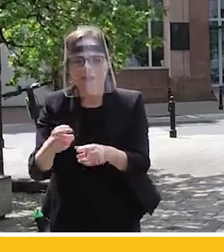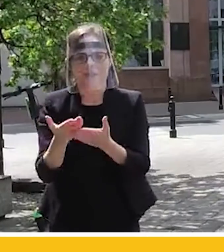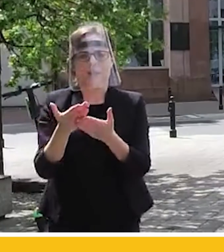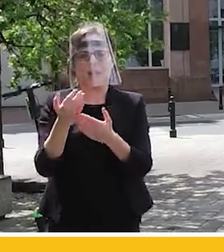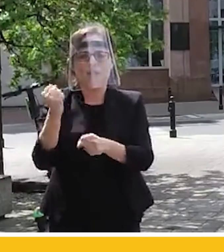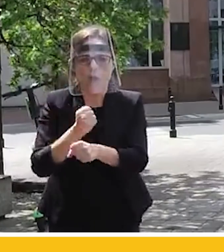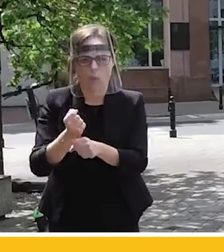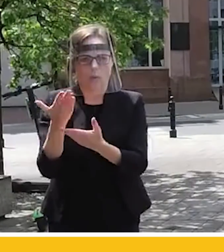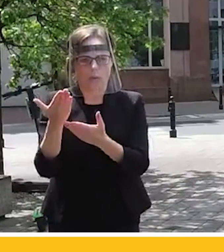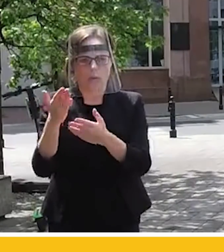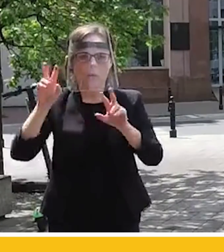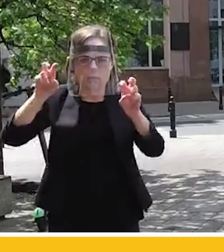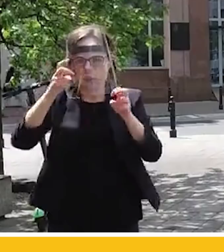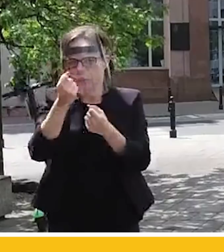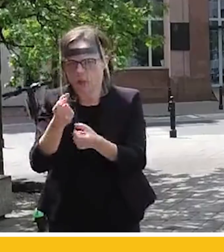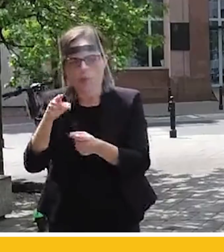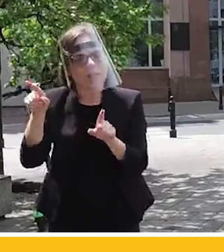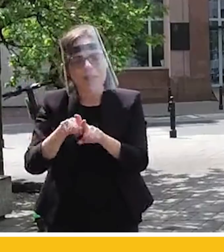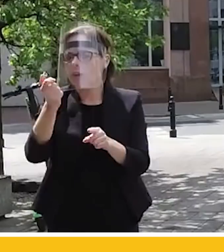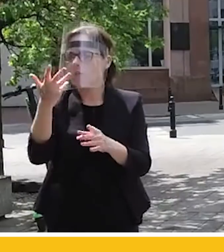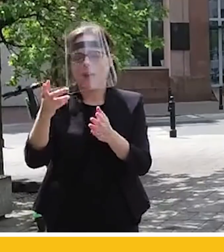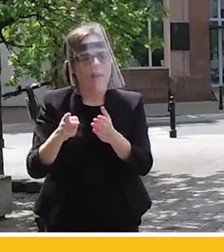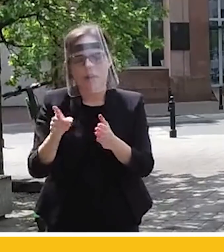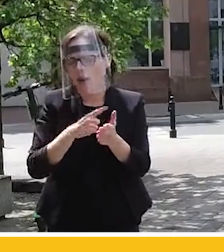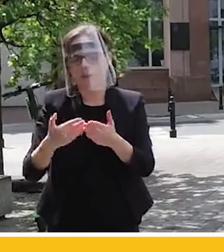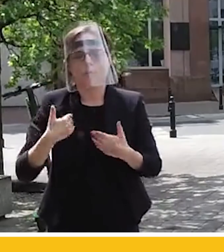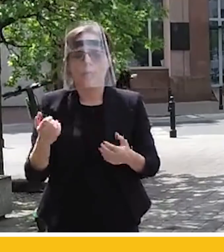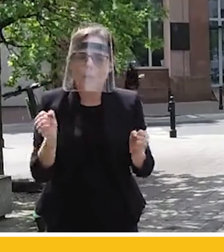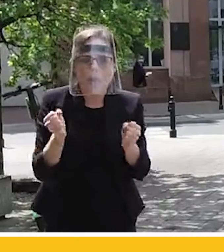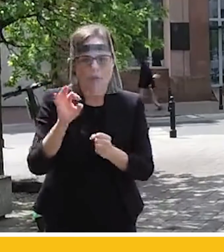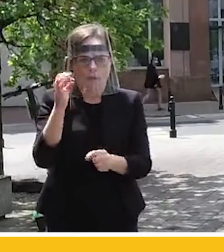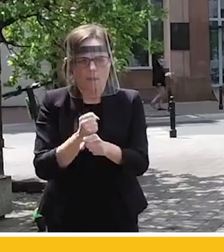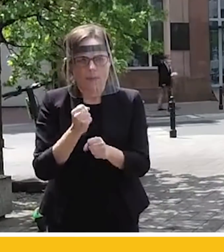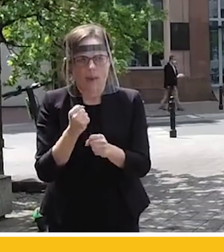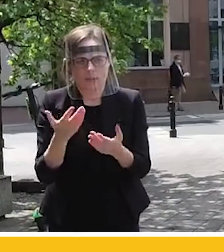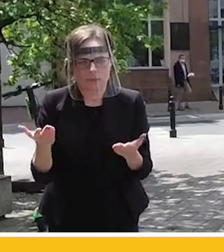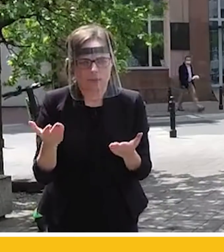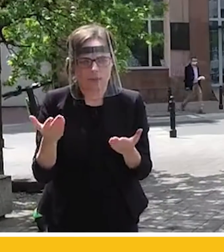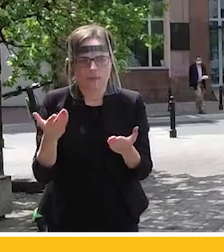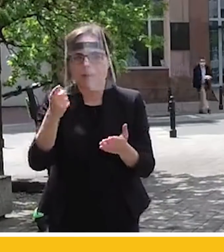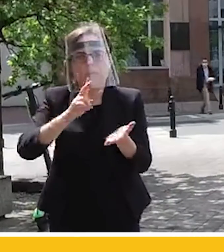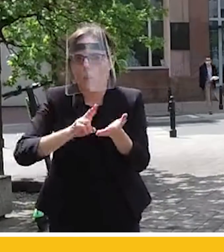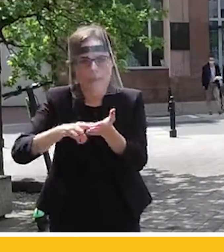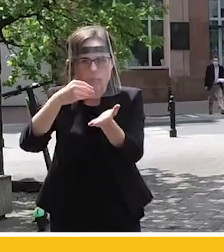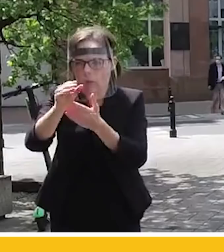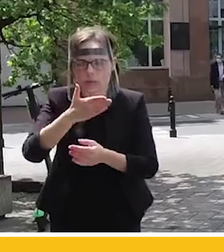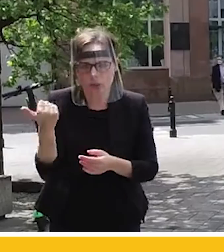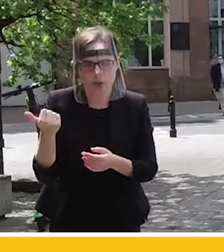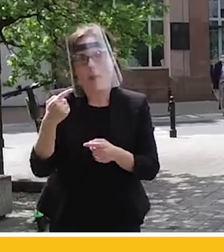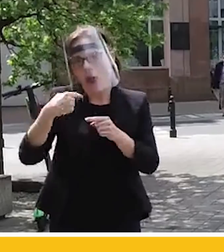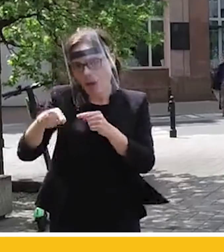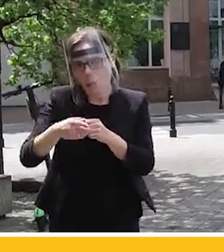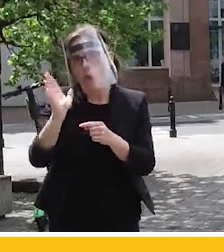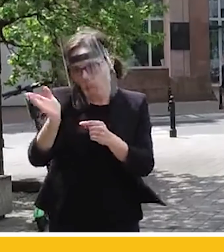się obawiali wielokrotnie o swoją pracę. Którzy nie mają opłacanych składek. Którzy za jakiś czas mogą być w takim samym kryzysie